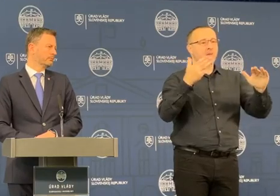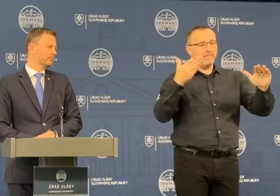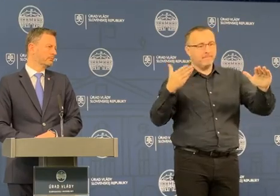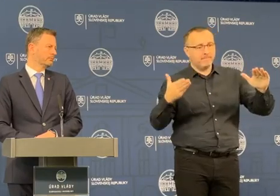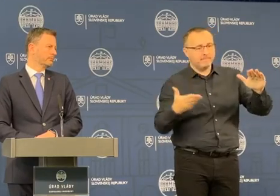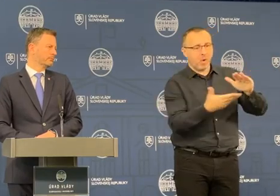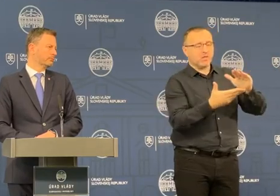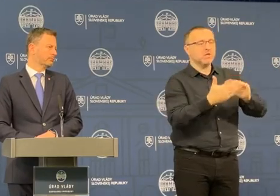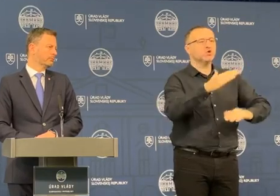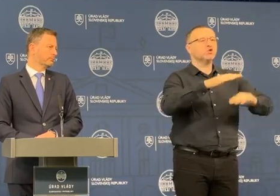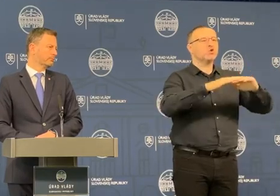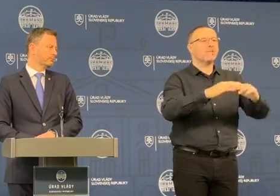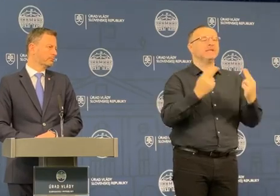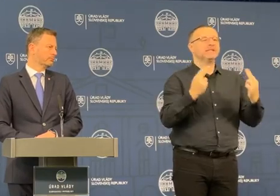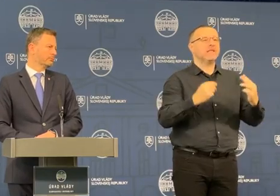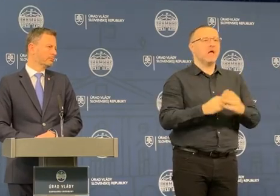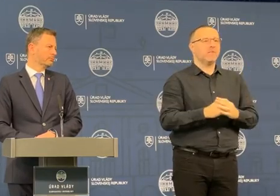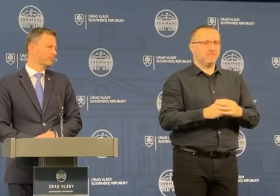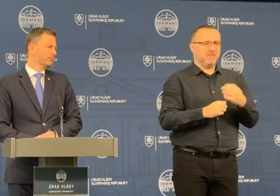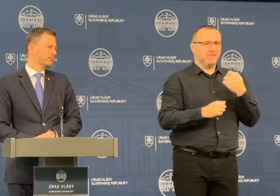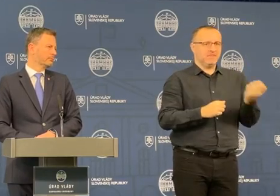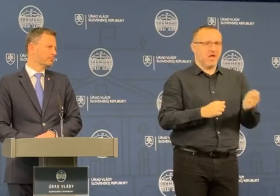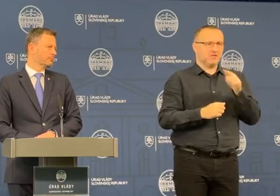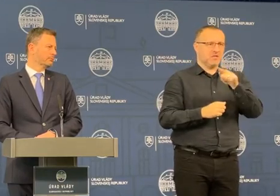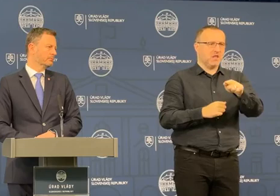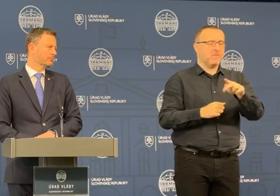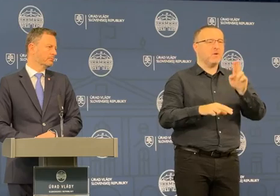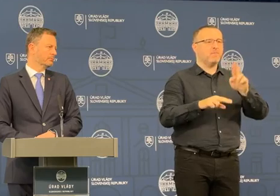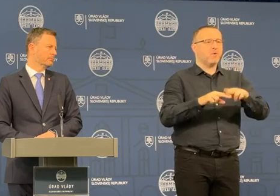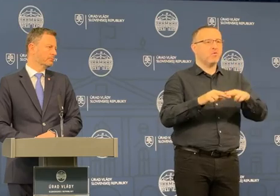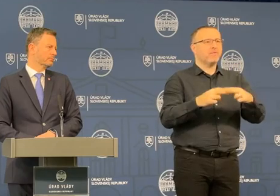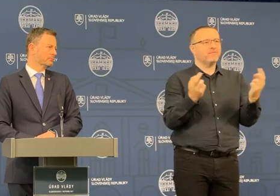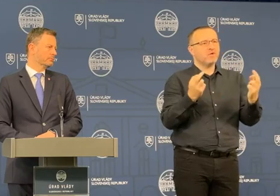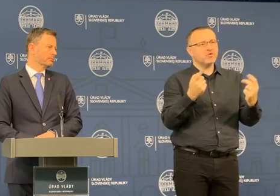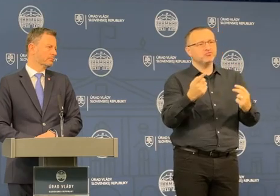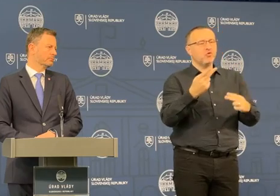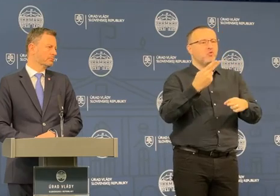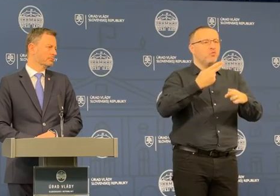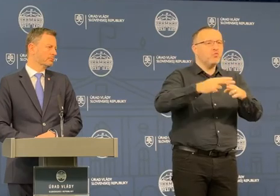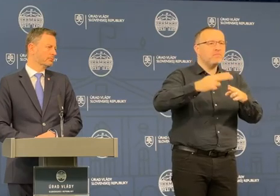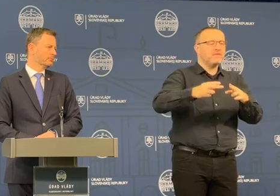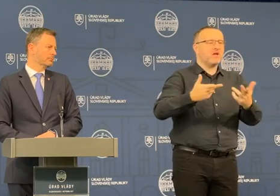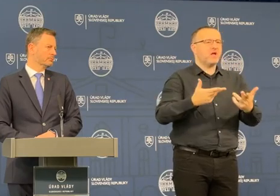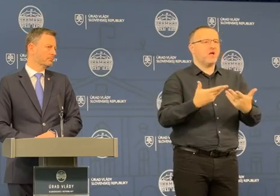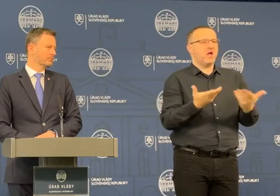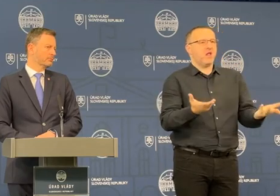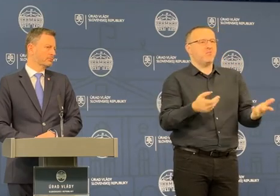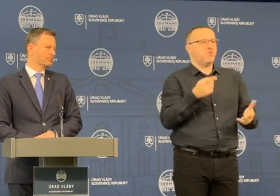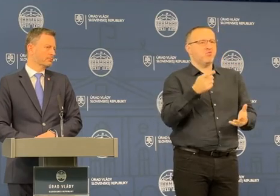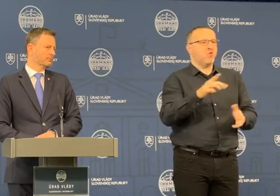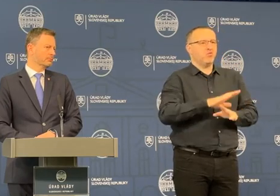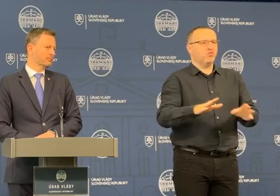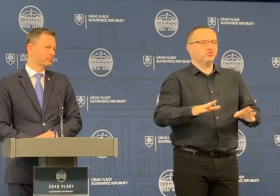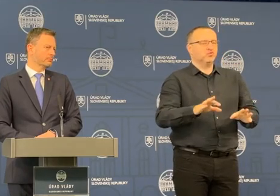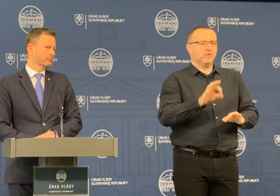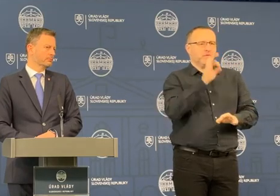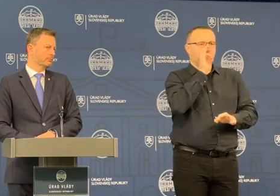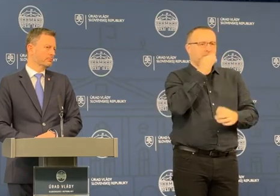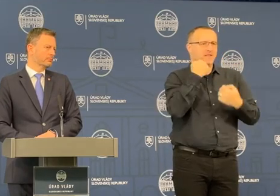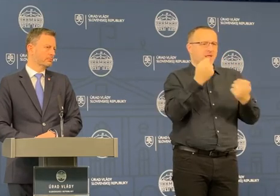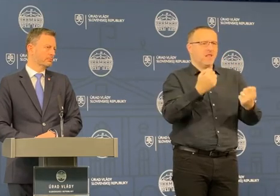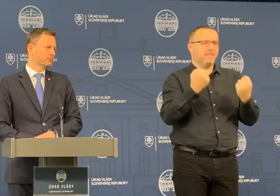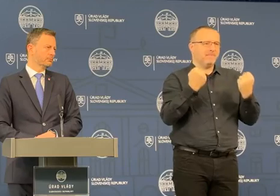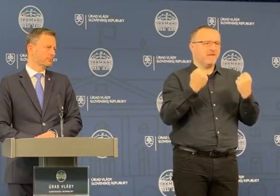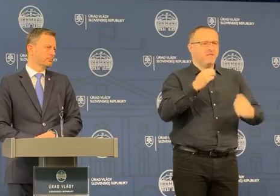zastropovanú cenu, tak dá sa tam nejak flexibilne potom s tým ešte dodatočne hýbať, alebo je to vlastne už potom vyslovene v